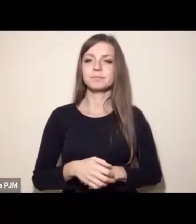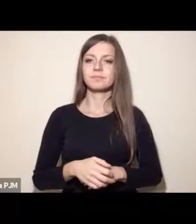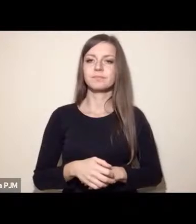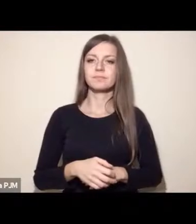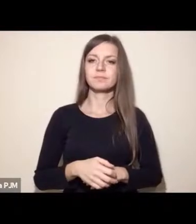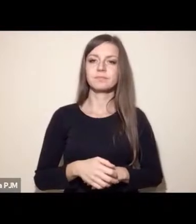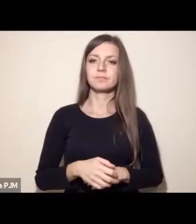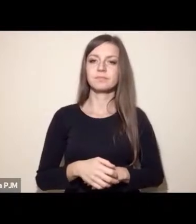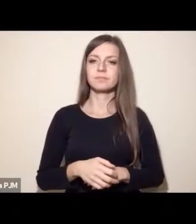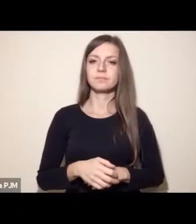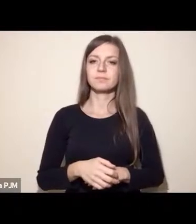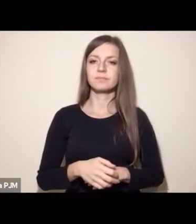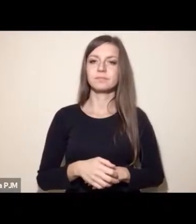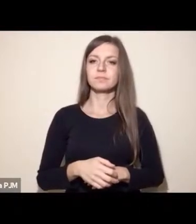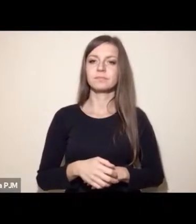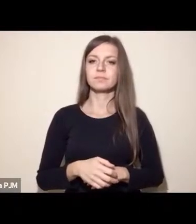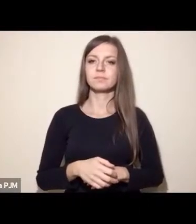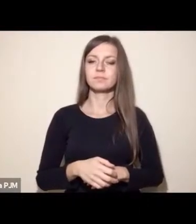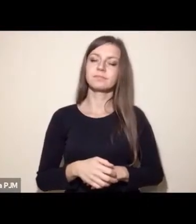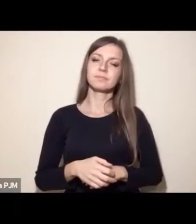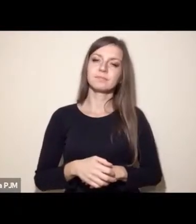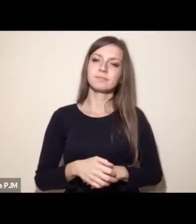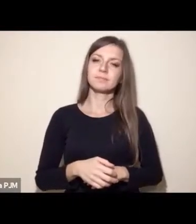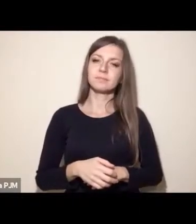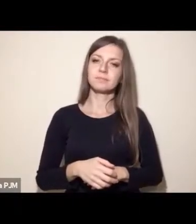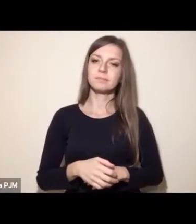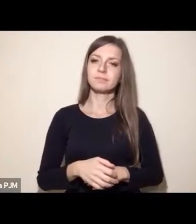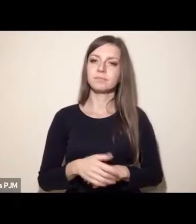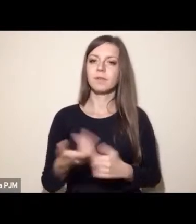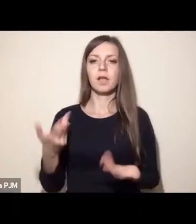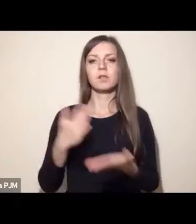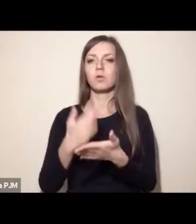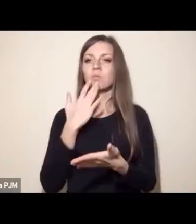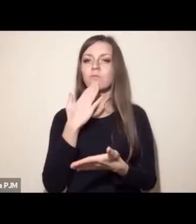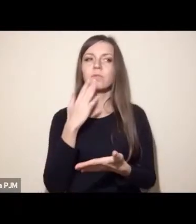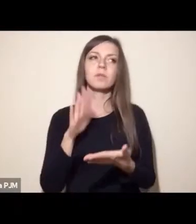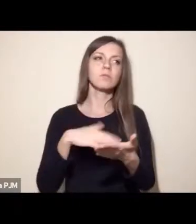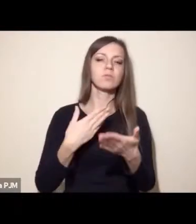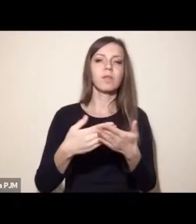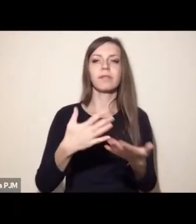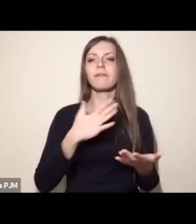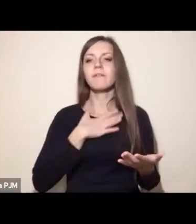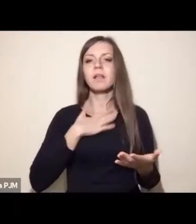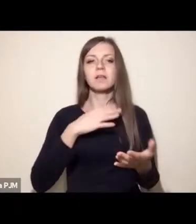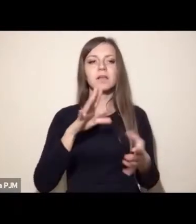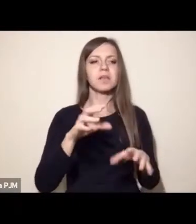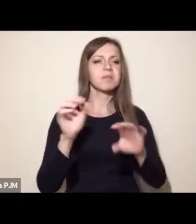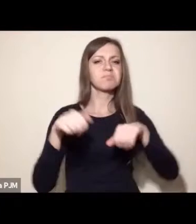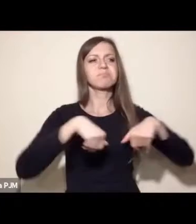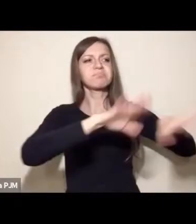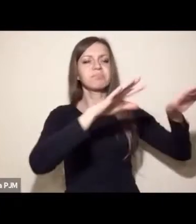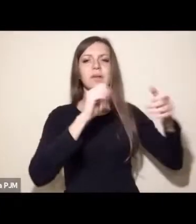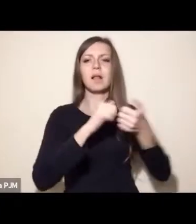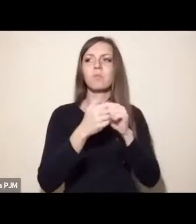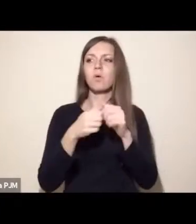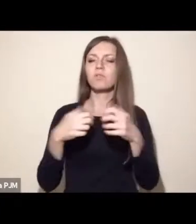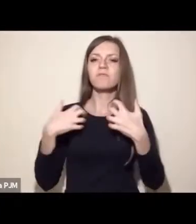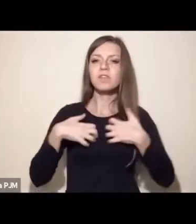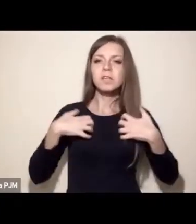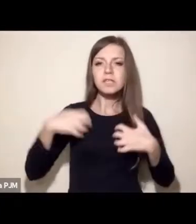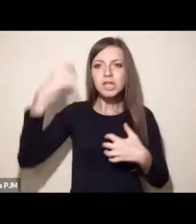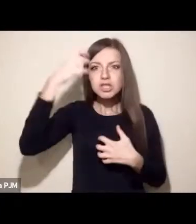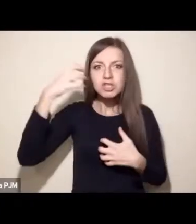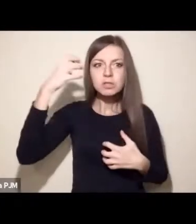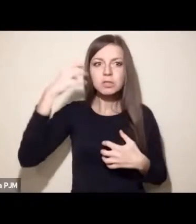czy pytycznyzacja garczunków, która polega na przykład na wsiedlaniu wilków czy innych drapieżników za wszelką cenę tam, gdzie